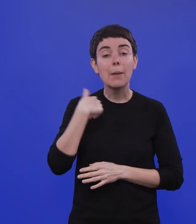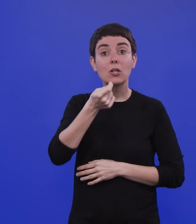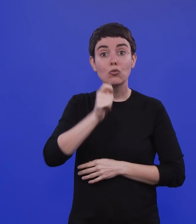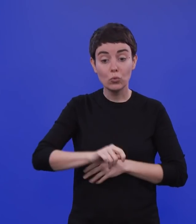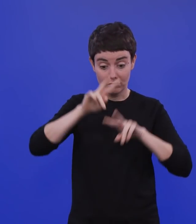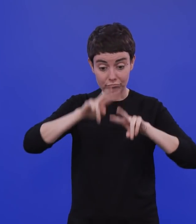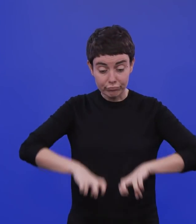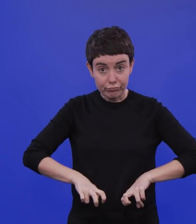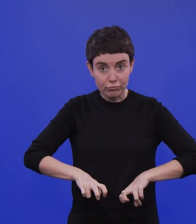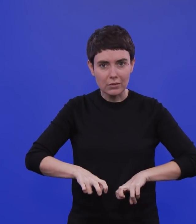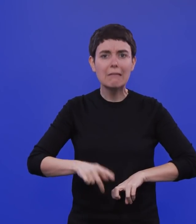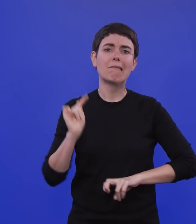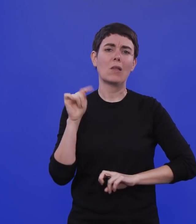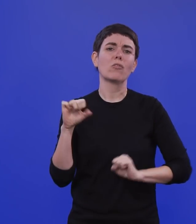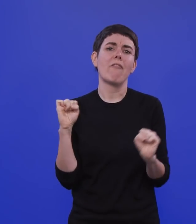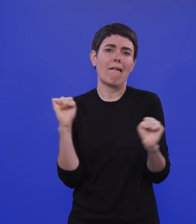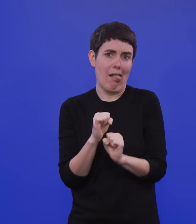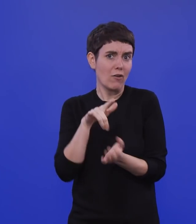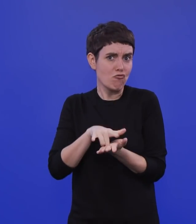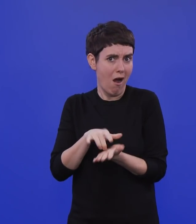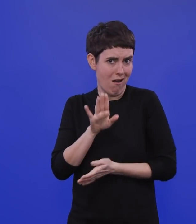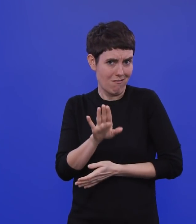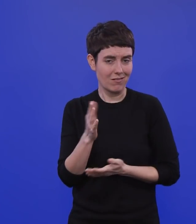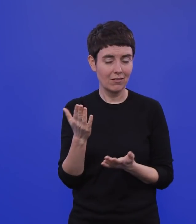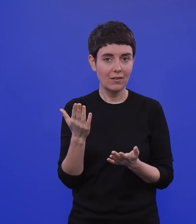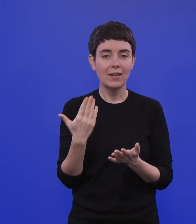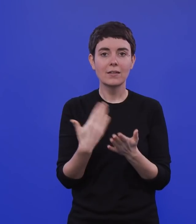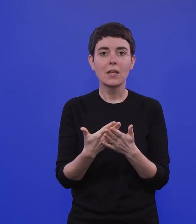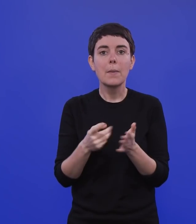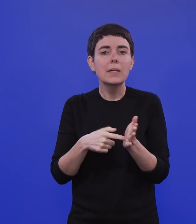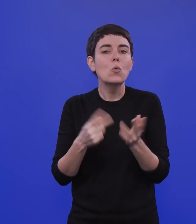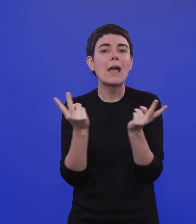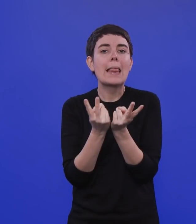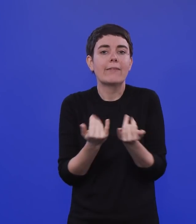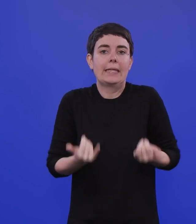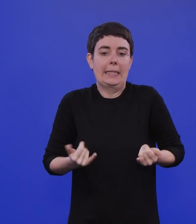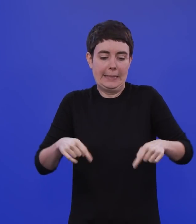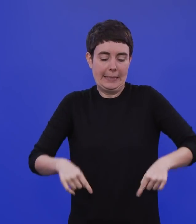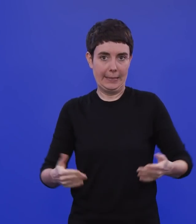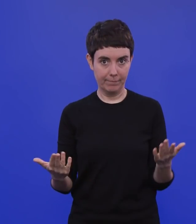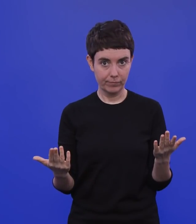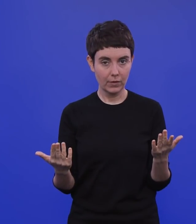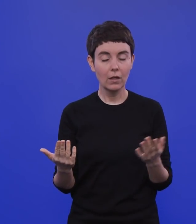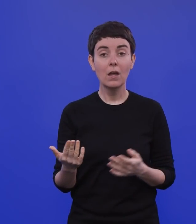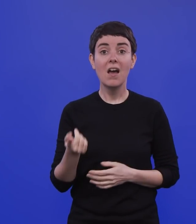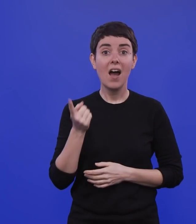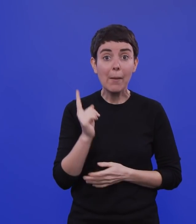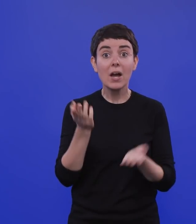sagen kann, das ist sogar unter diesen Bedingungen erhoben worden. Gleichzeitig hat es relativ wenig weitere systematische Studien